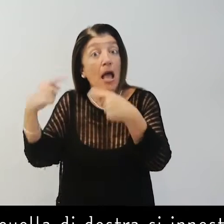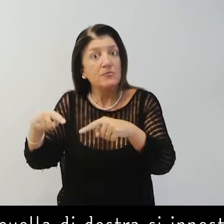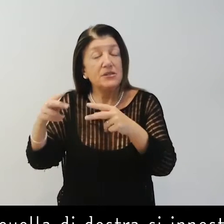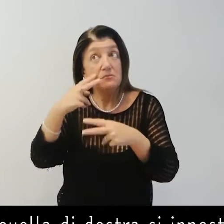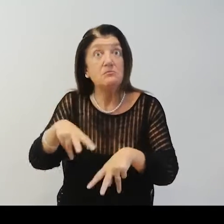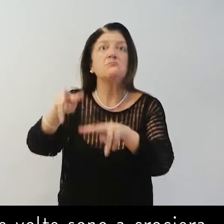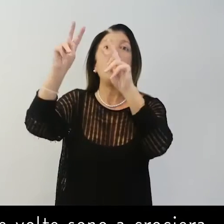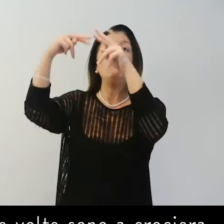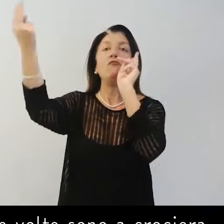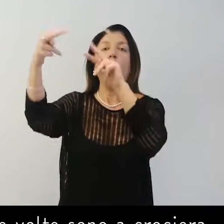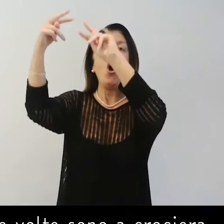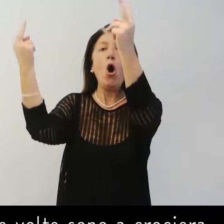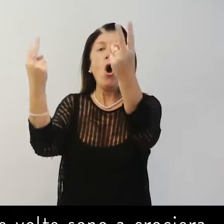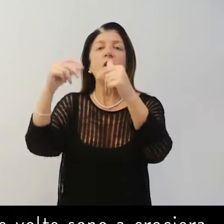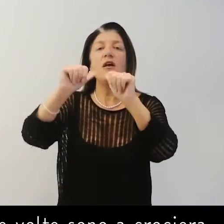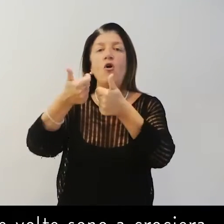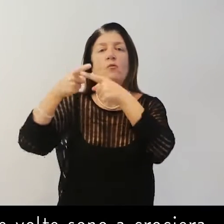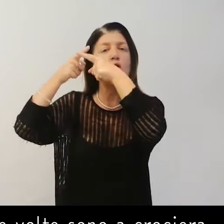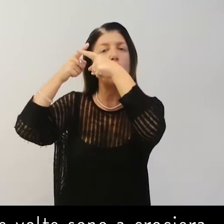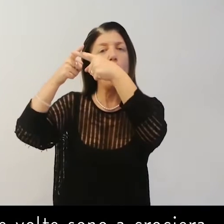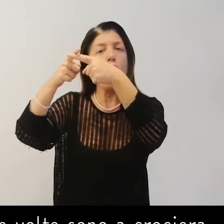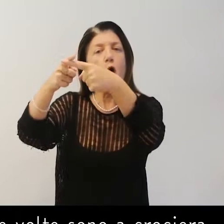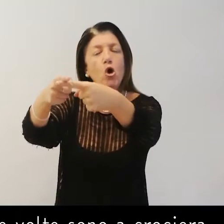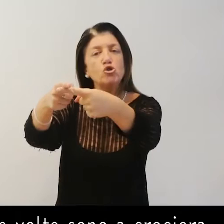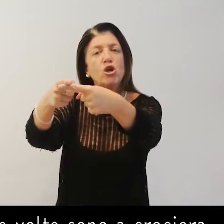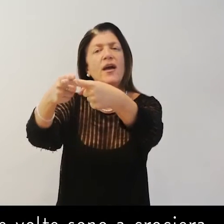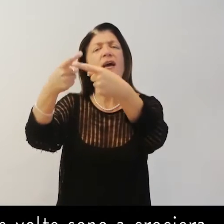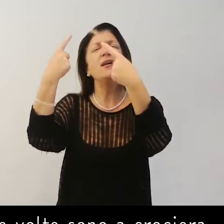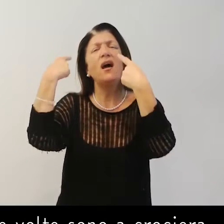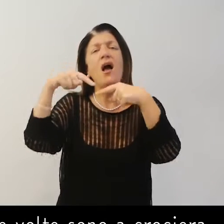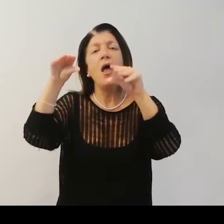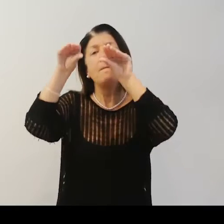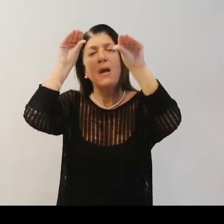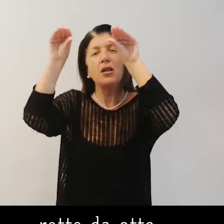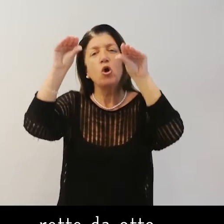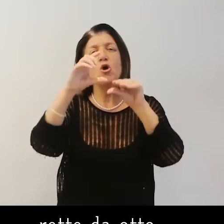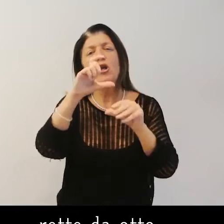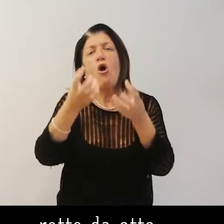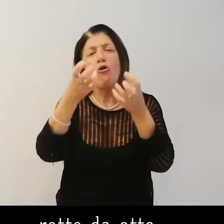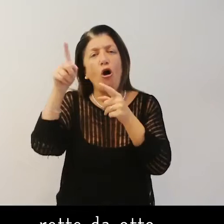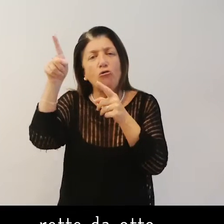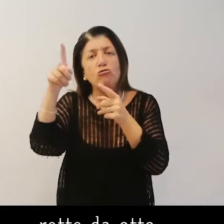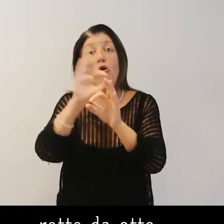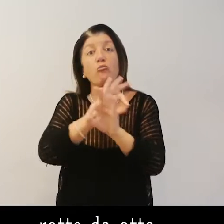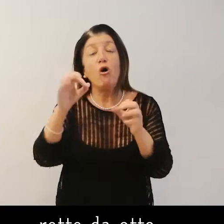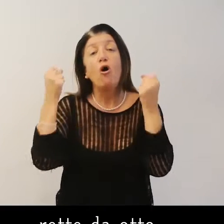Le volte sono a crociera con costoloni in cotto, rette da otto coppie di colonne.